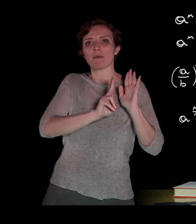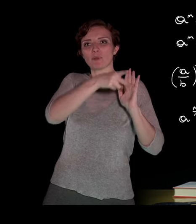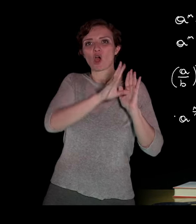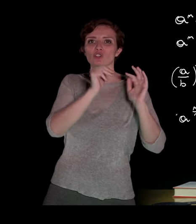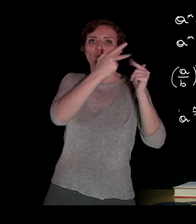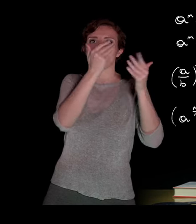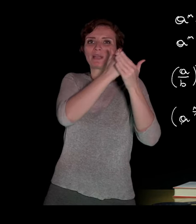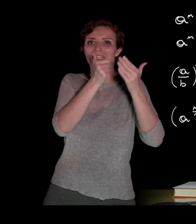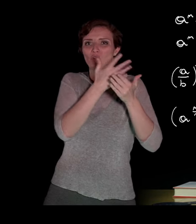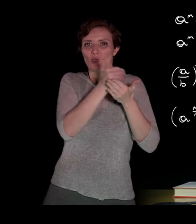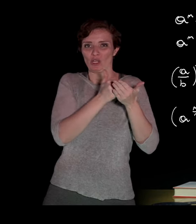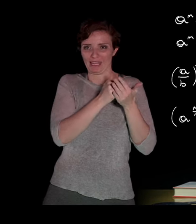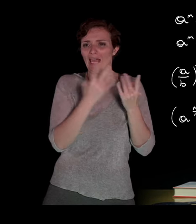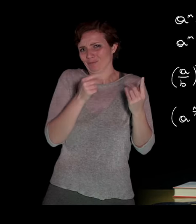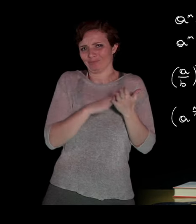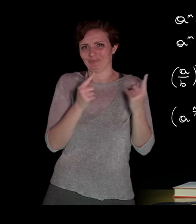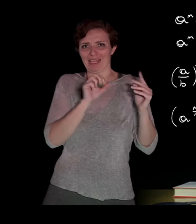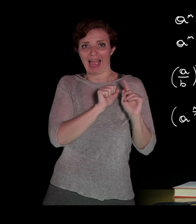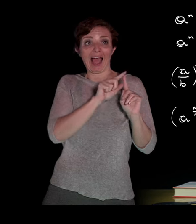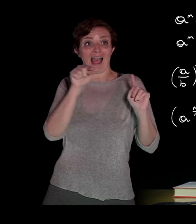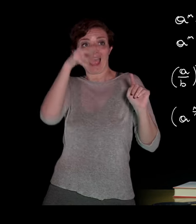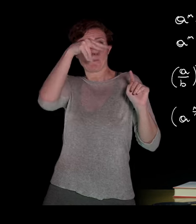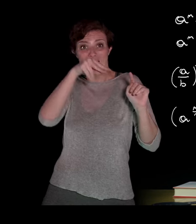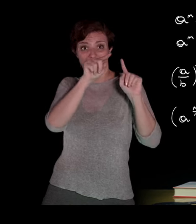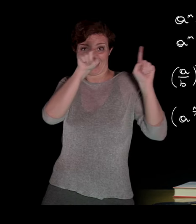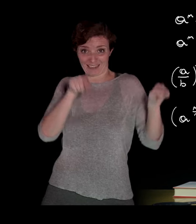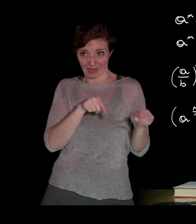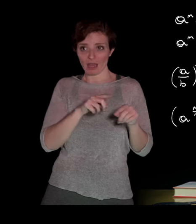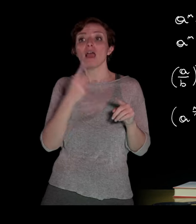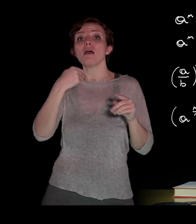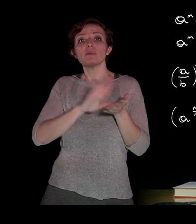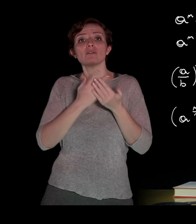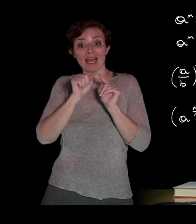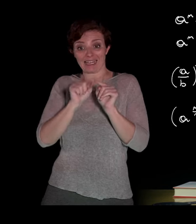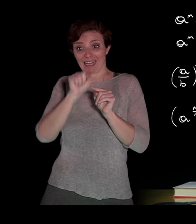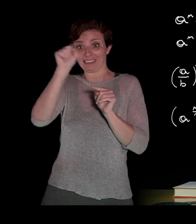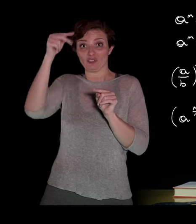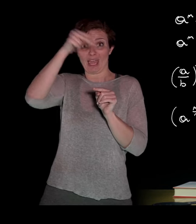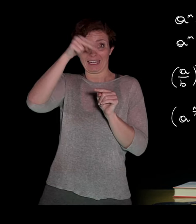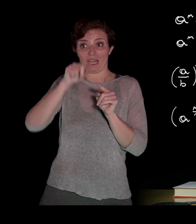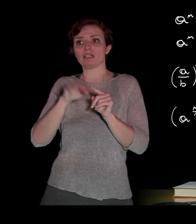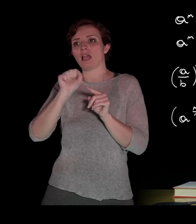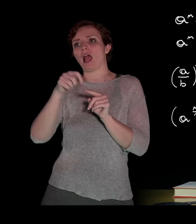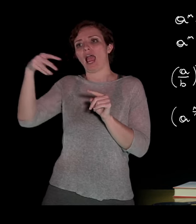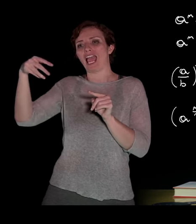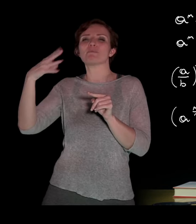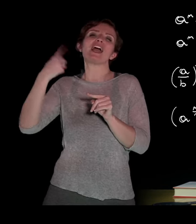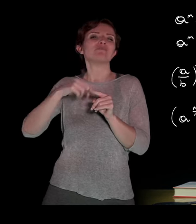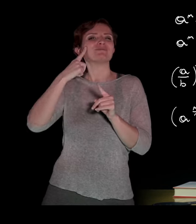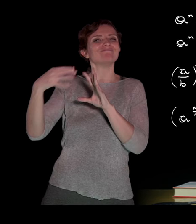m e n, questa potenza è uguale alla radice ennesima di A alla m. E qui ancora un richiamo ai radicali, che vedremo tra l